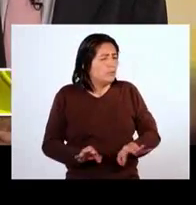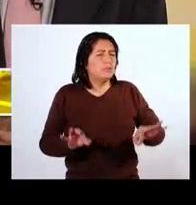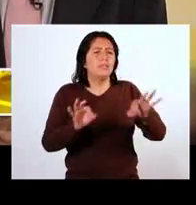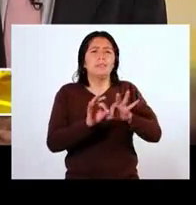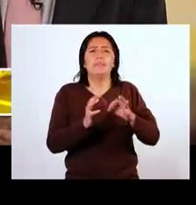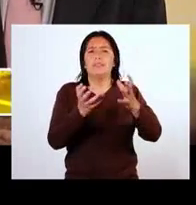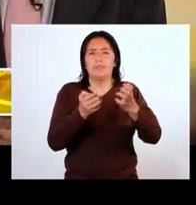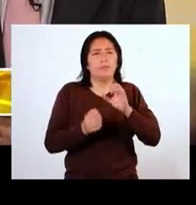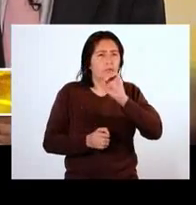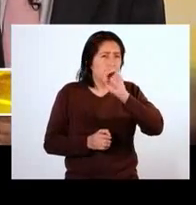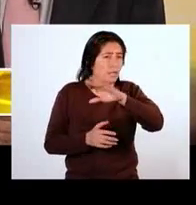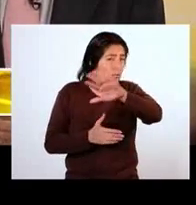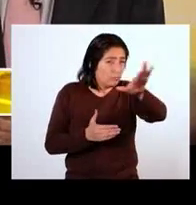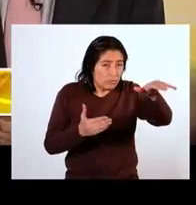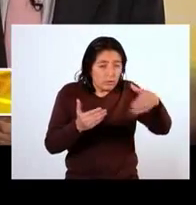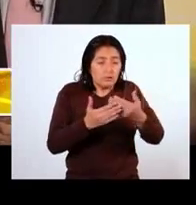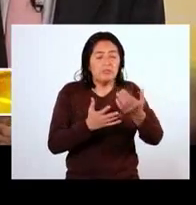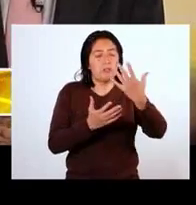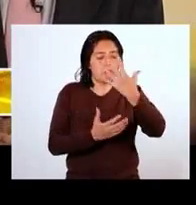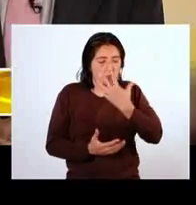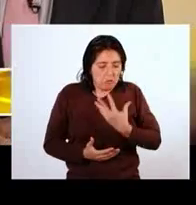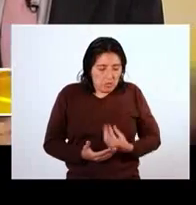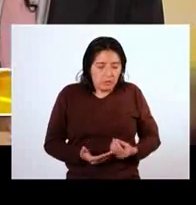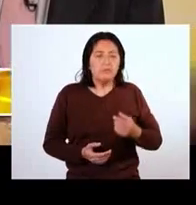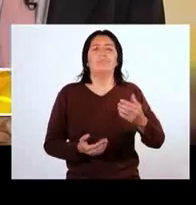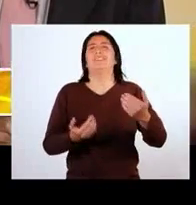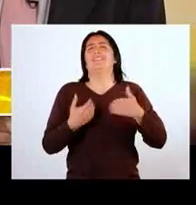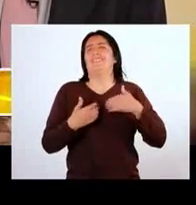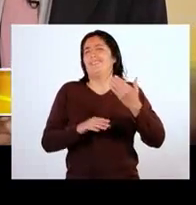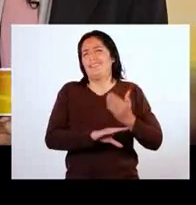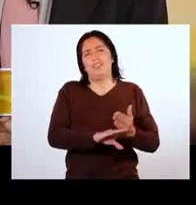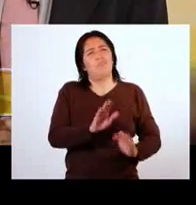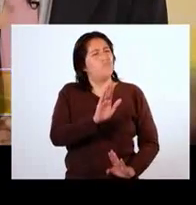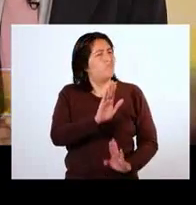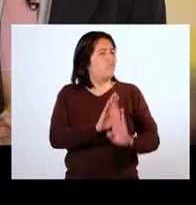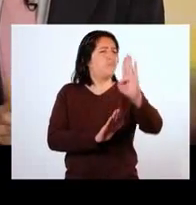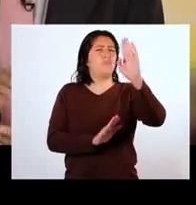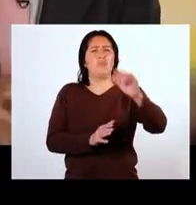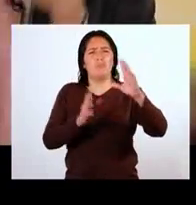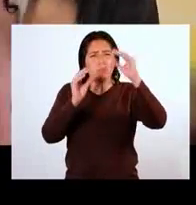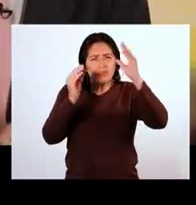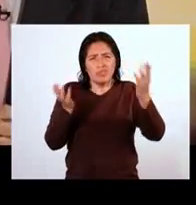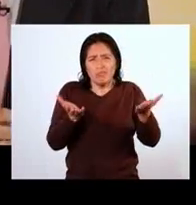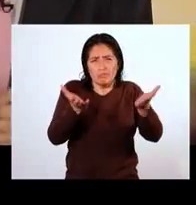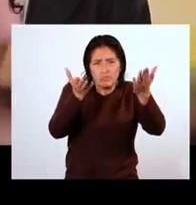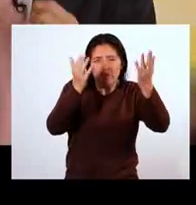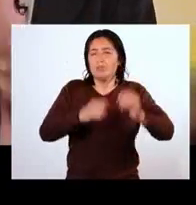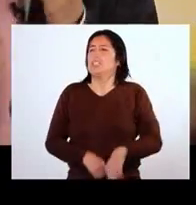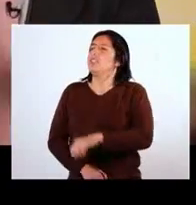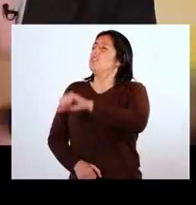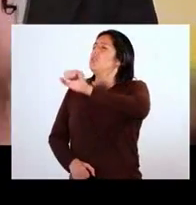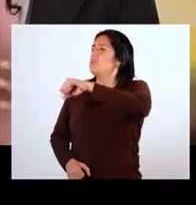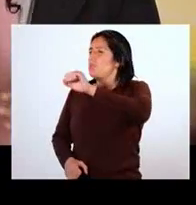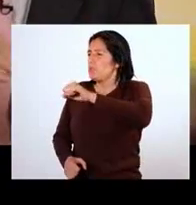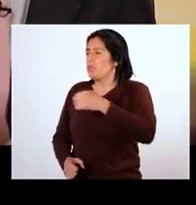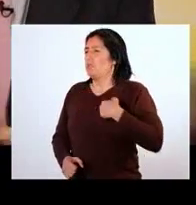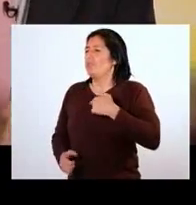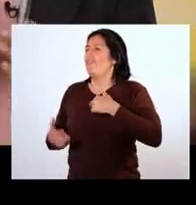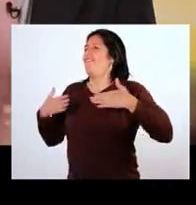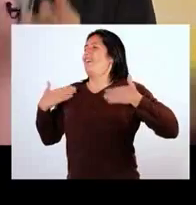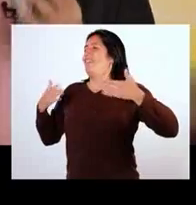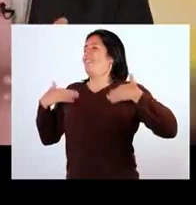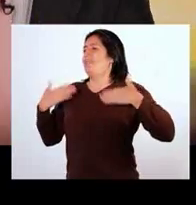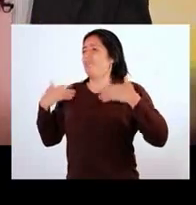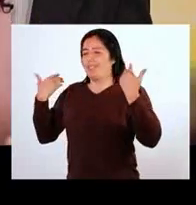decir si están un poco deprimidos tristes es que tienen que salir adelante muchachos arriba arriba ¿no es cierto? claro que sí nosotros felices porque